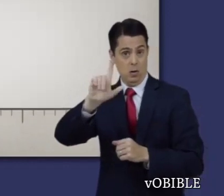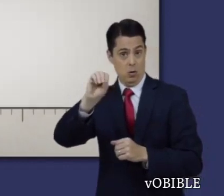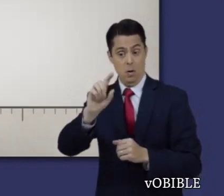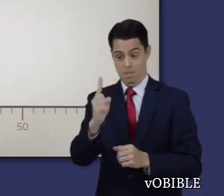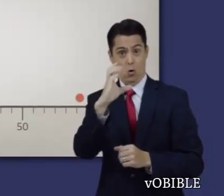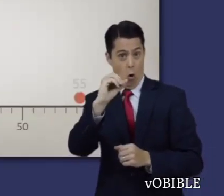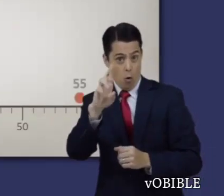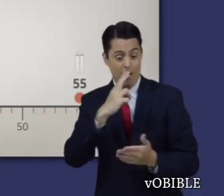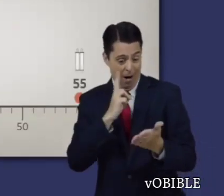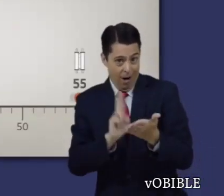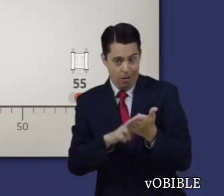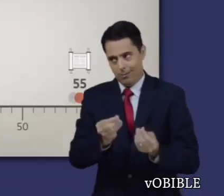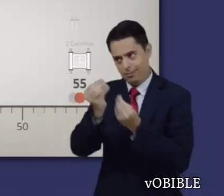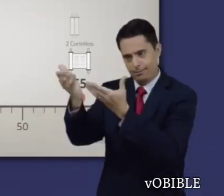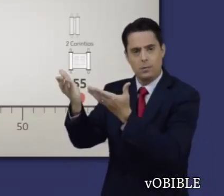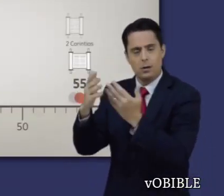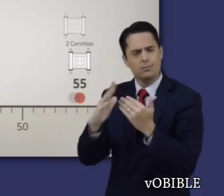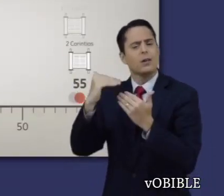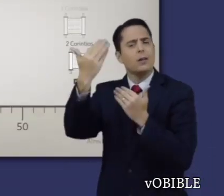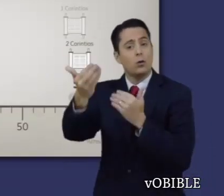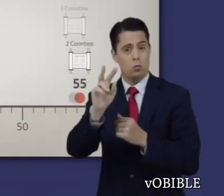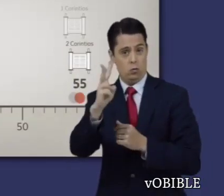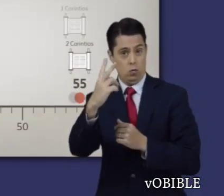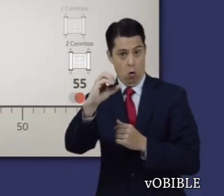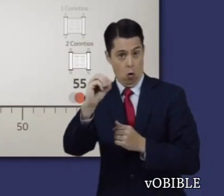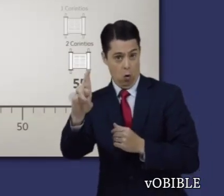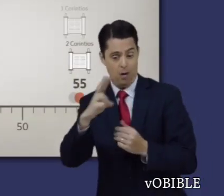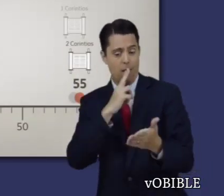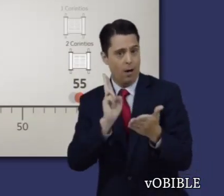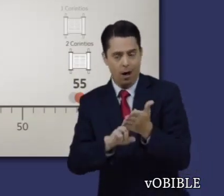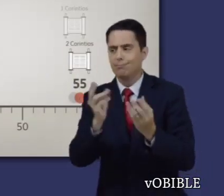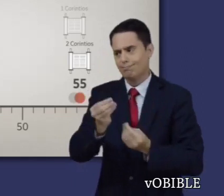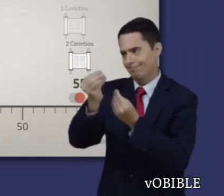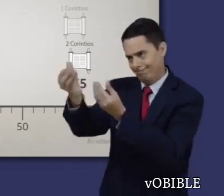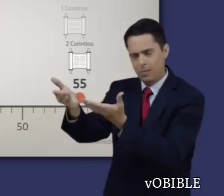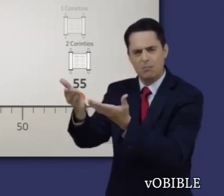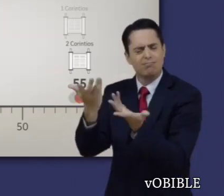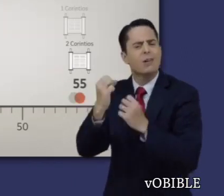Pablo escribió su segunda carta inspirada a los corintios unos meses después de que recibieran la primera.